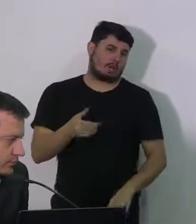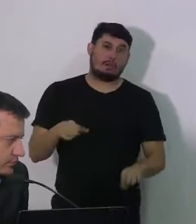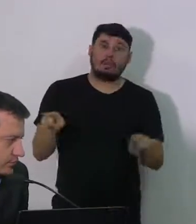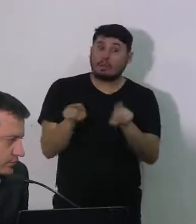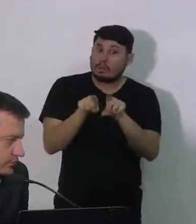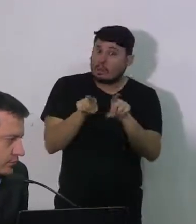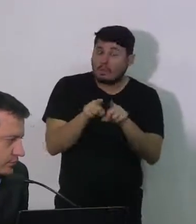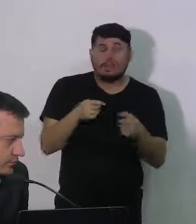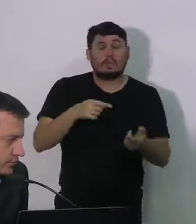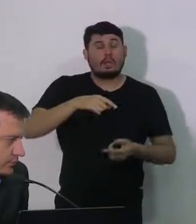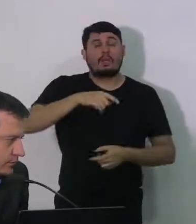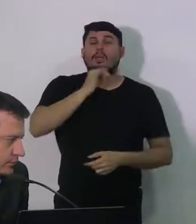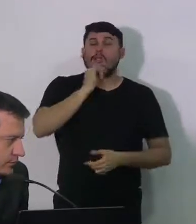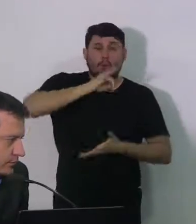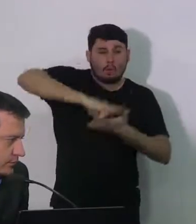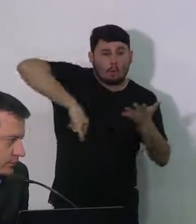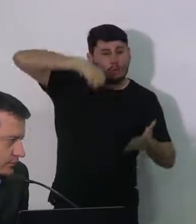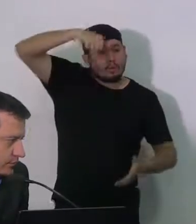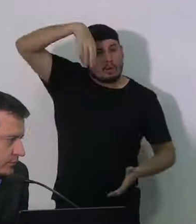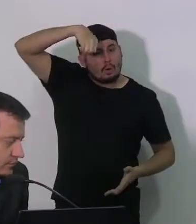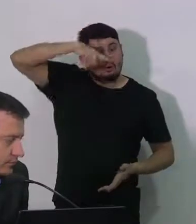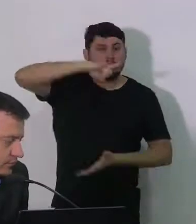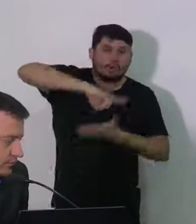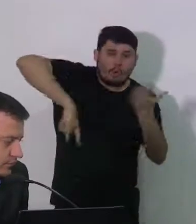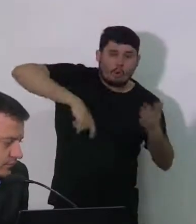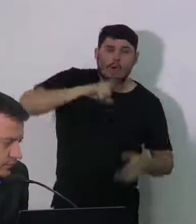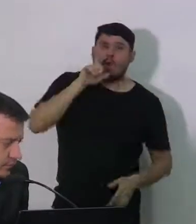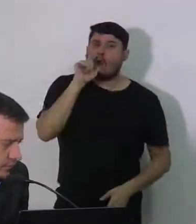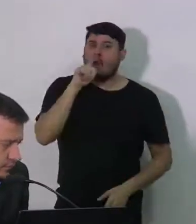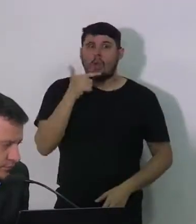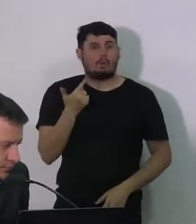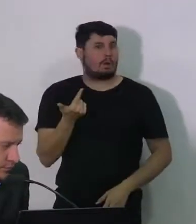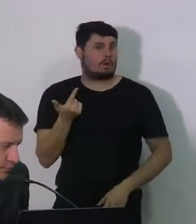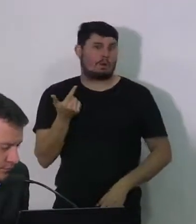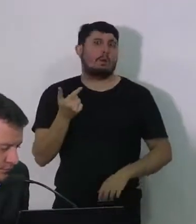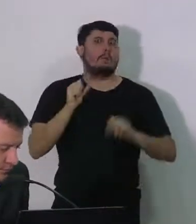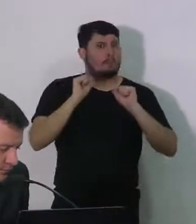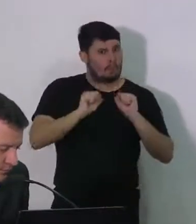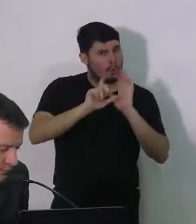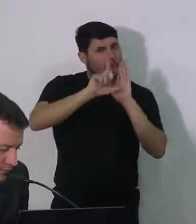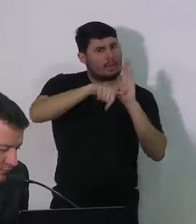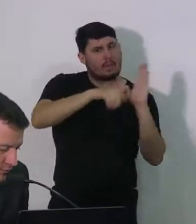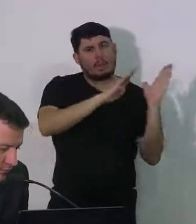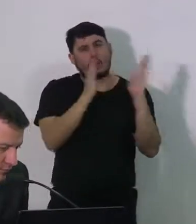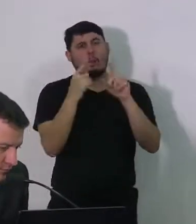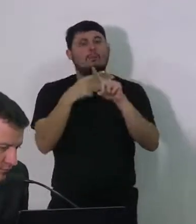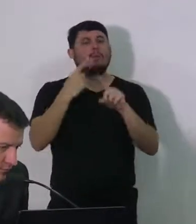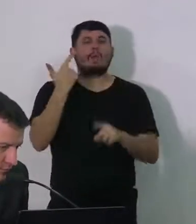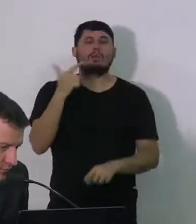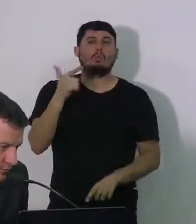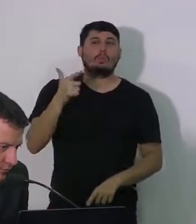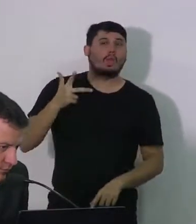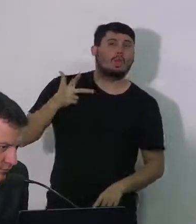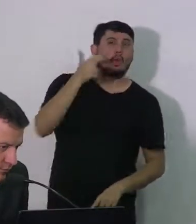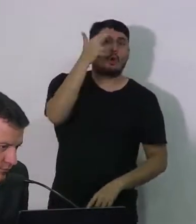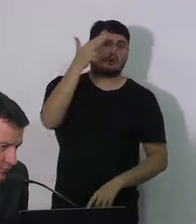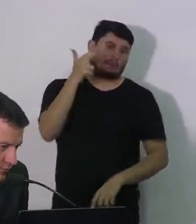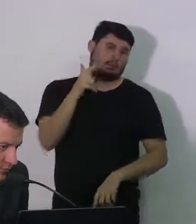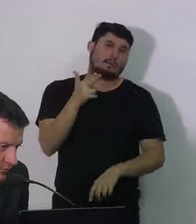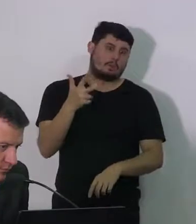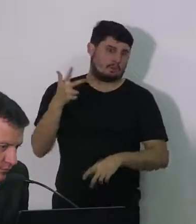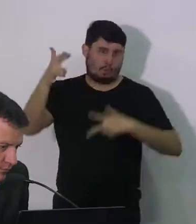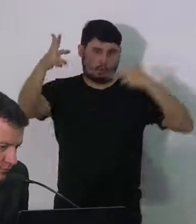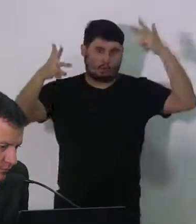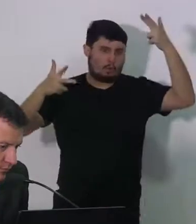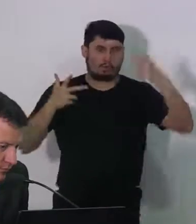nos 90 dias, desde o início do processo de isolamento. Então, tem uma série de medidas que estão sendo tomadas, que